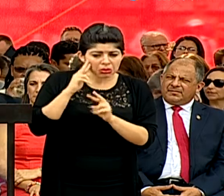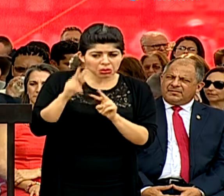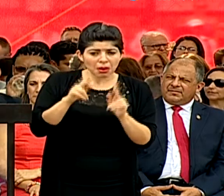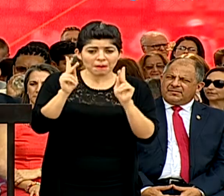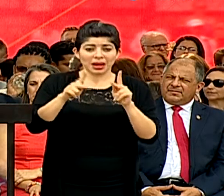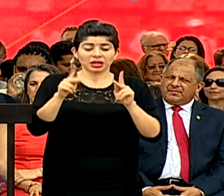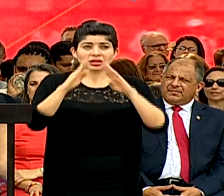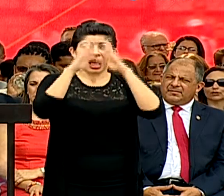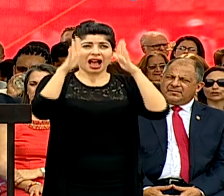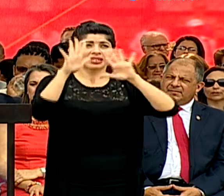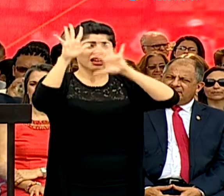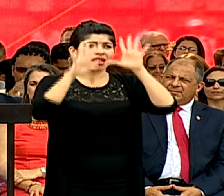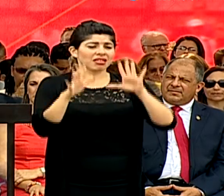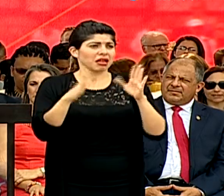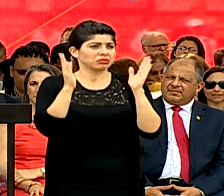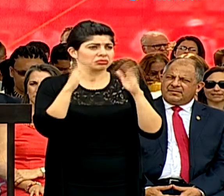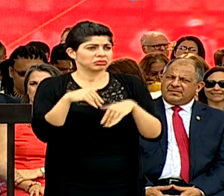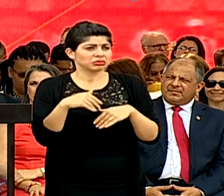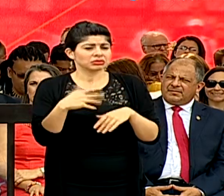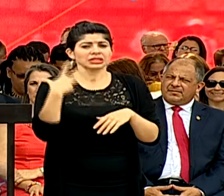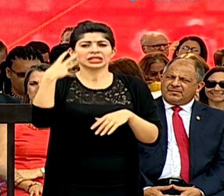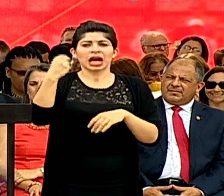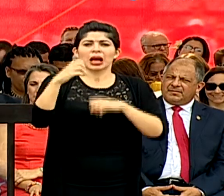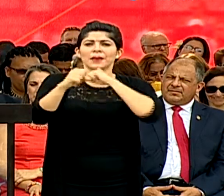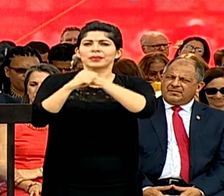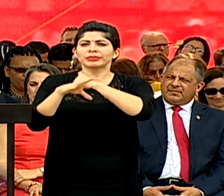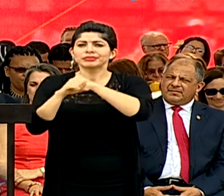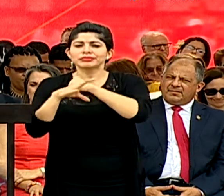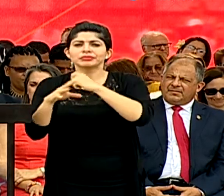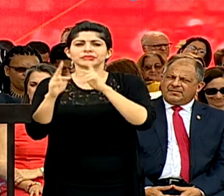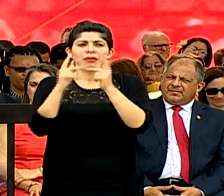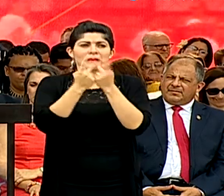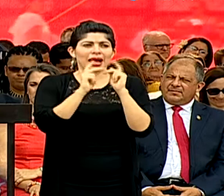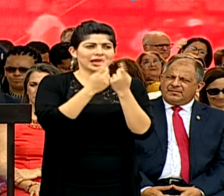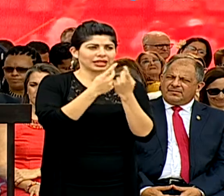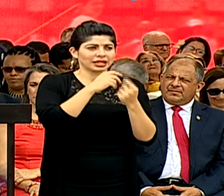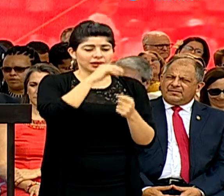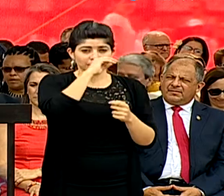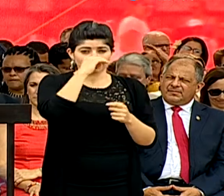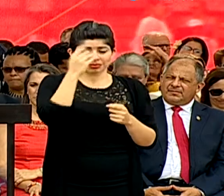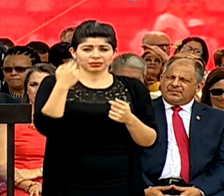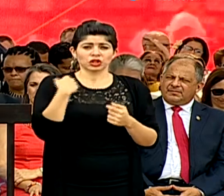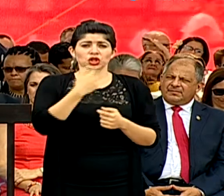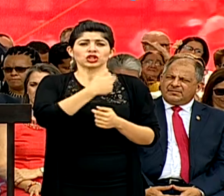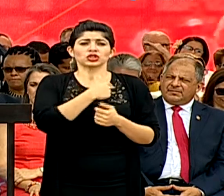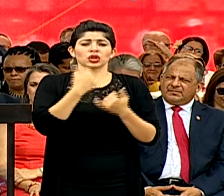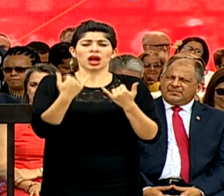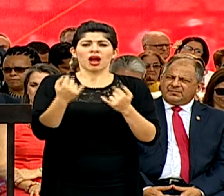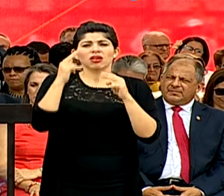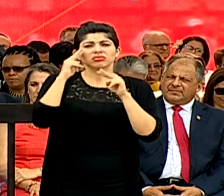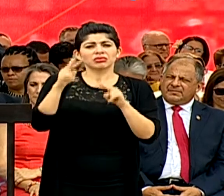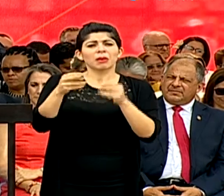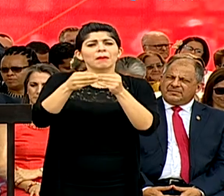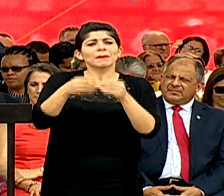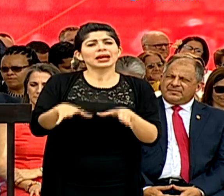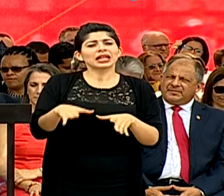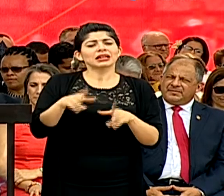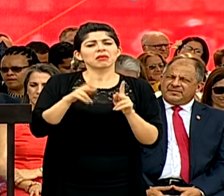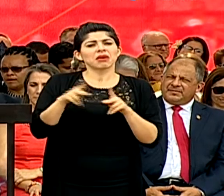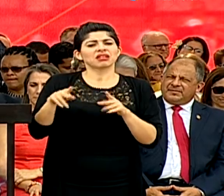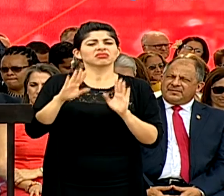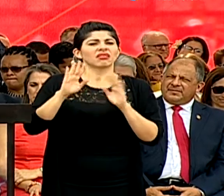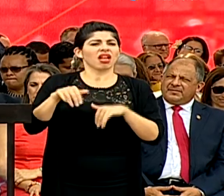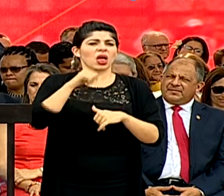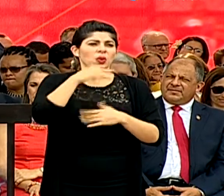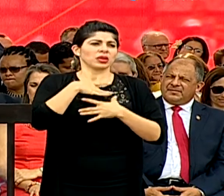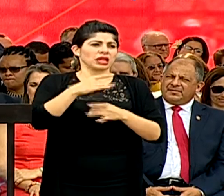las personas decorando sus casas, salir a hacer propaganda con su respectivo partido. Estamos presenciando la pérdida de interés en